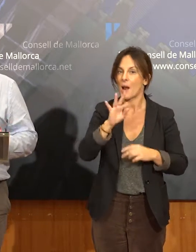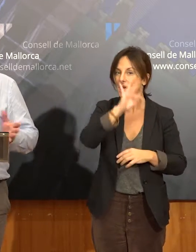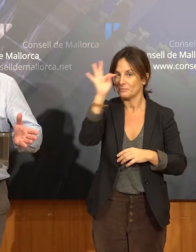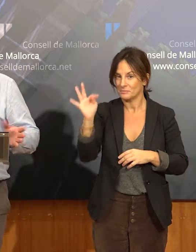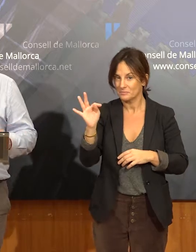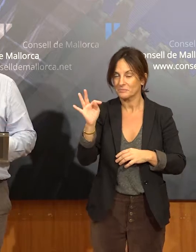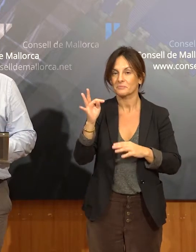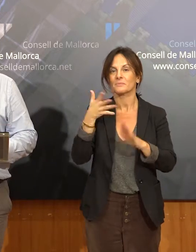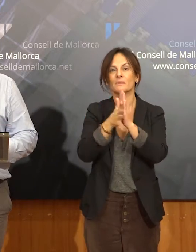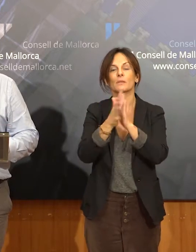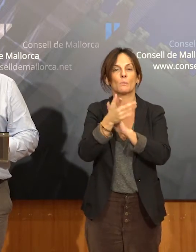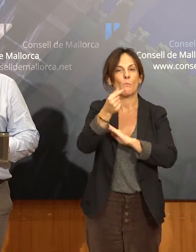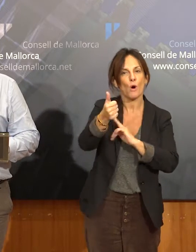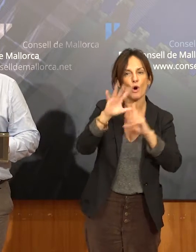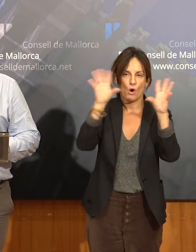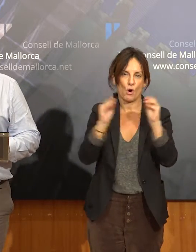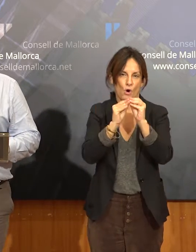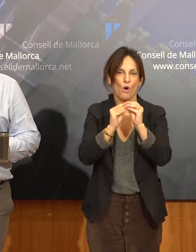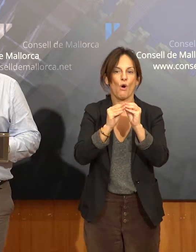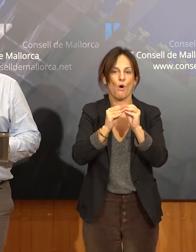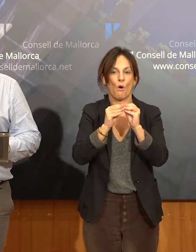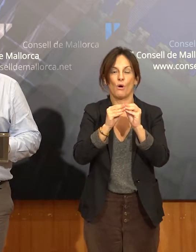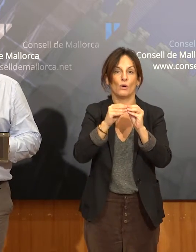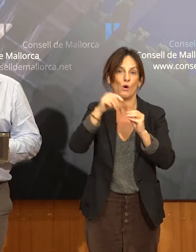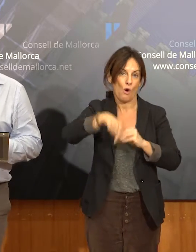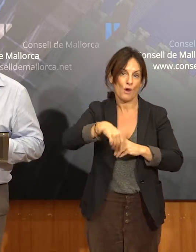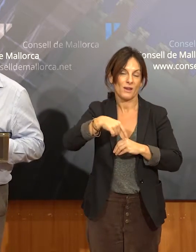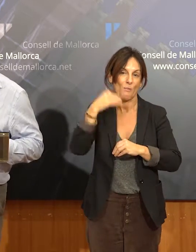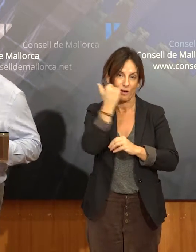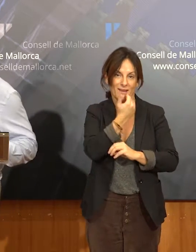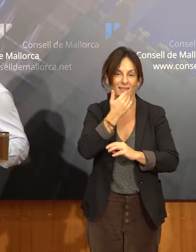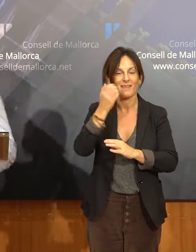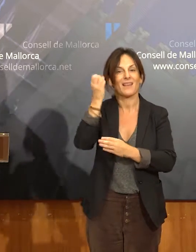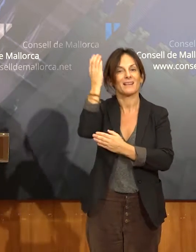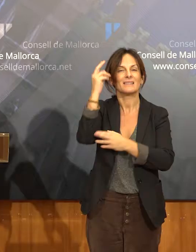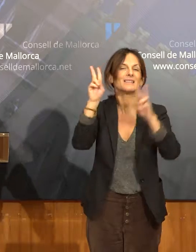les línies del que ella vol contar-nos avui a la baixa. Moltes gràcies.